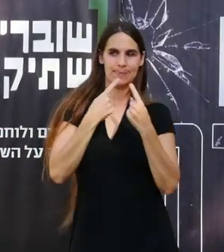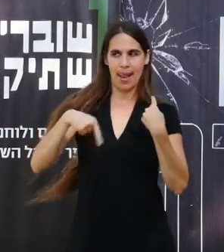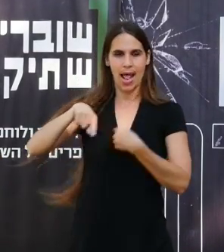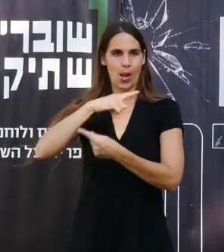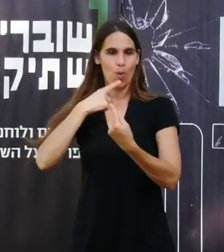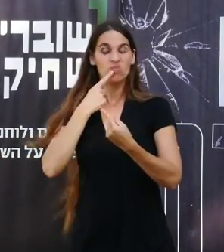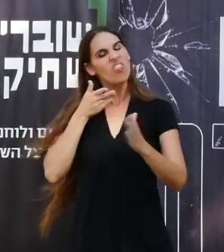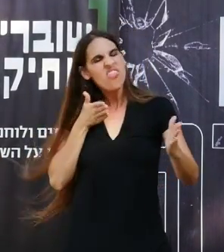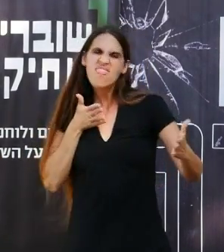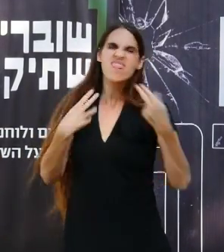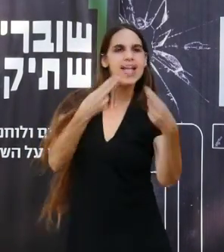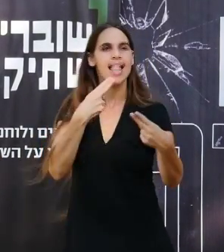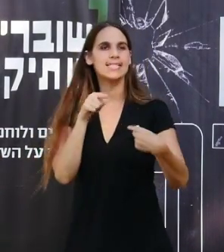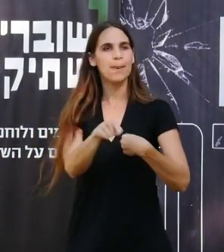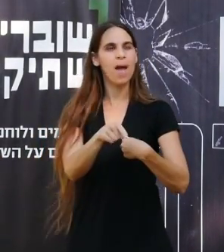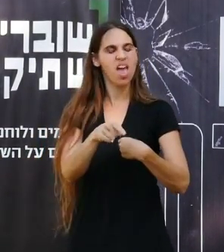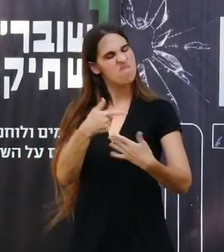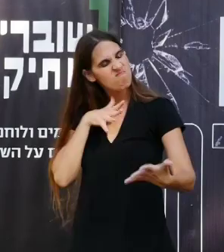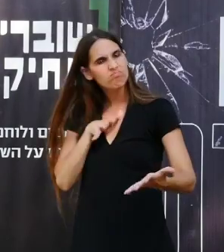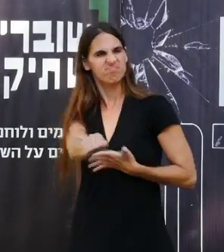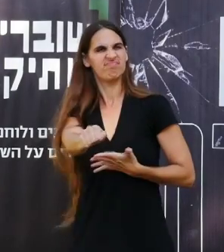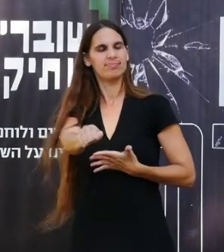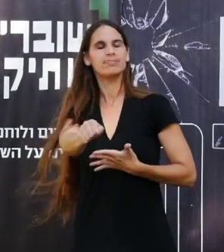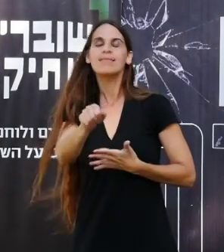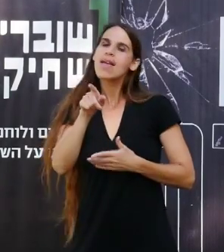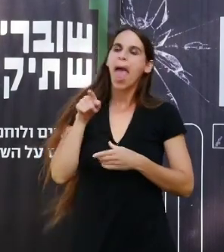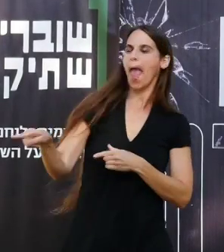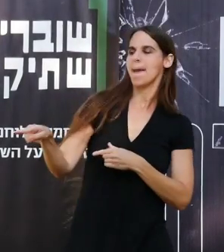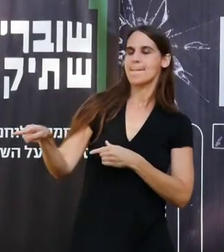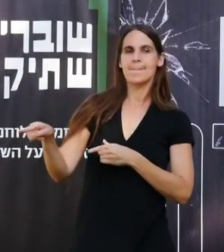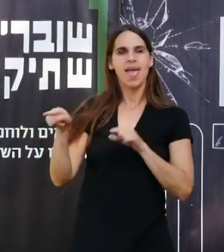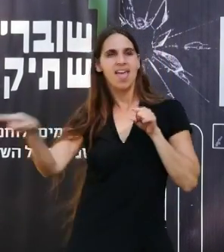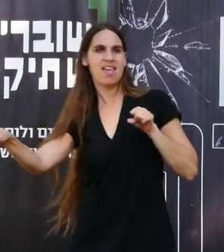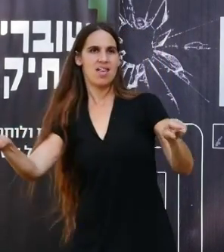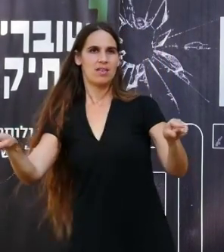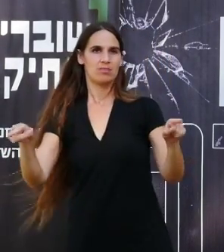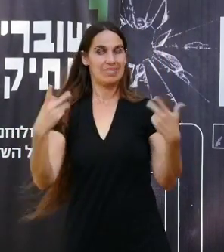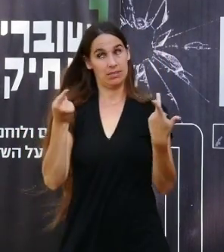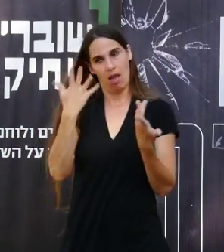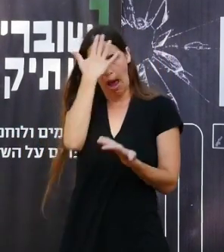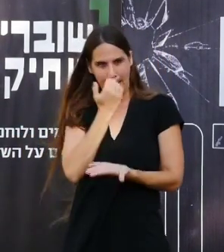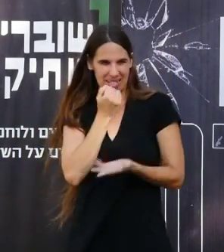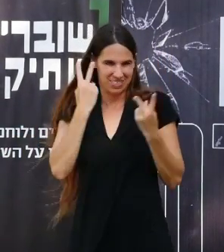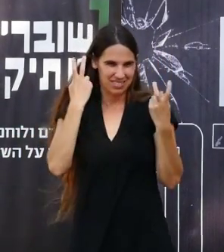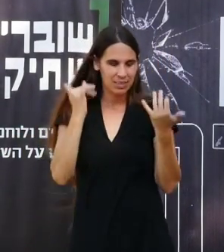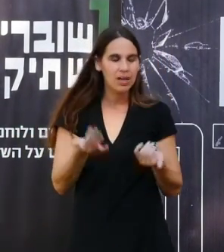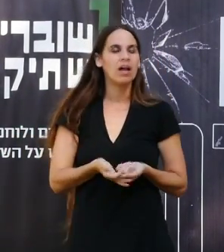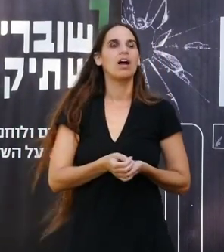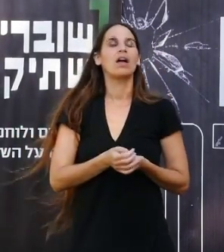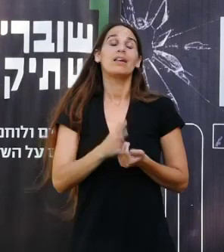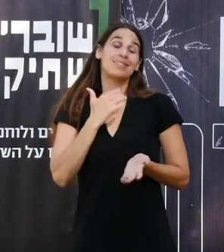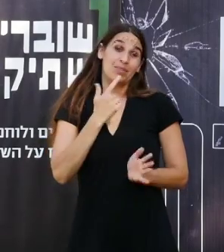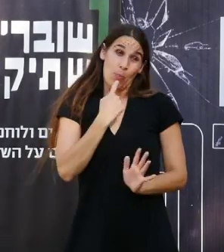נכנסים בהם, פושטים הם, כעיקרון זה בחמאס בואו נגיד